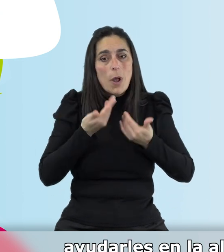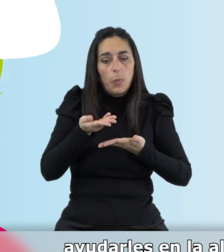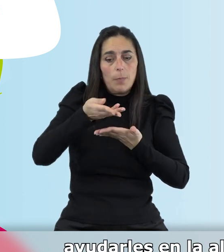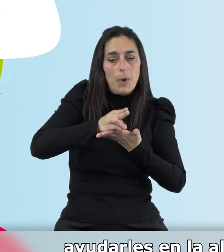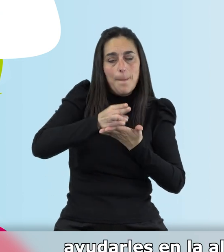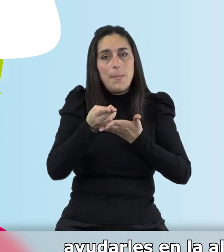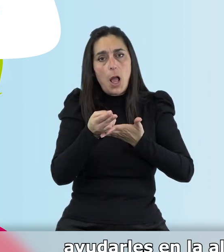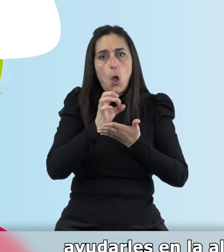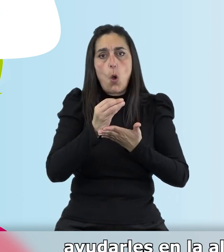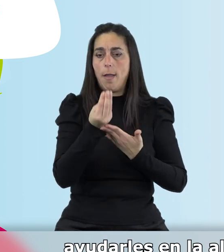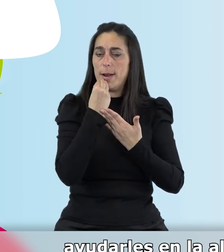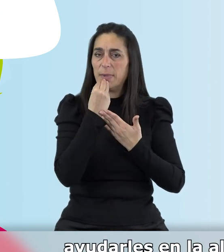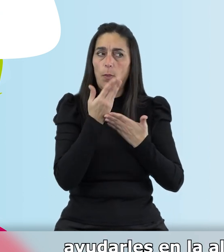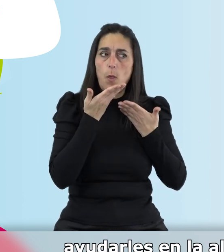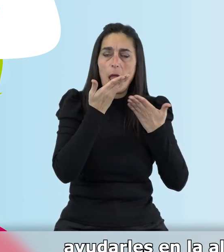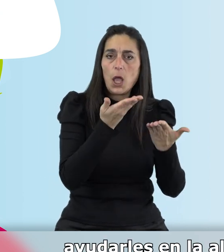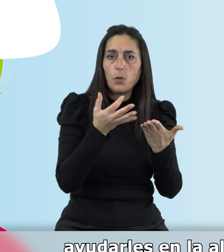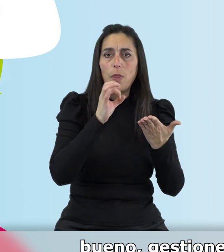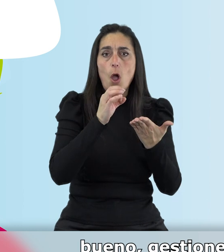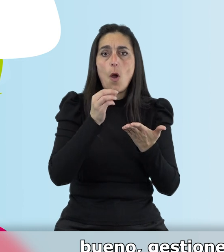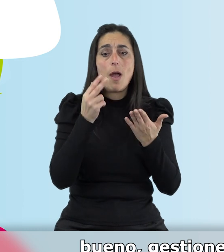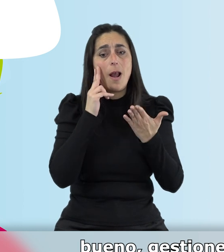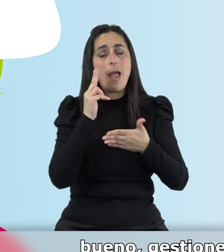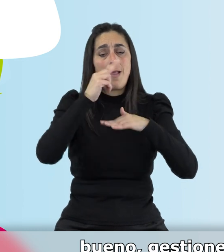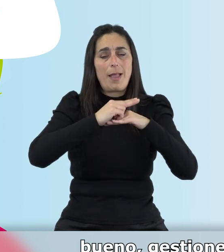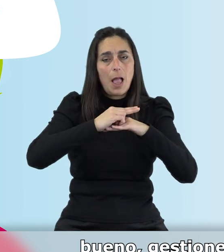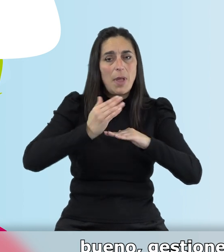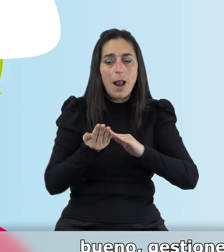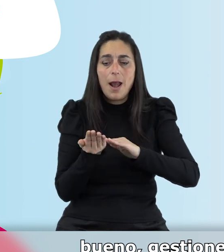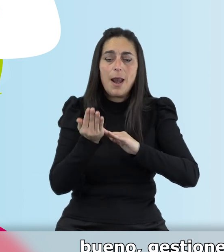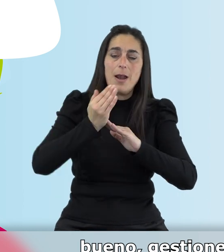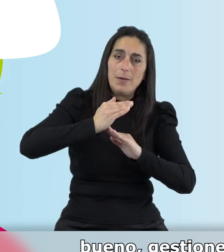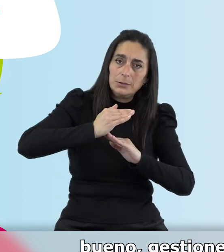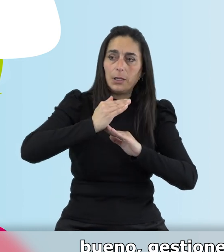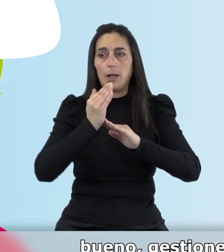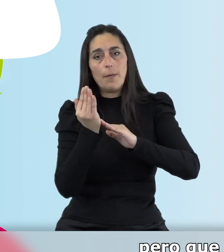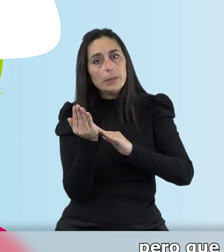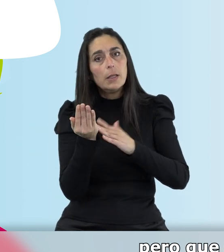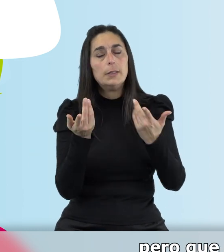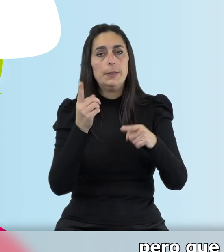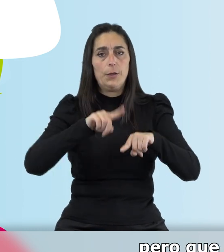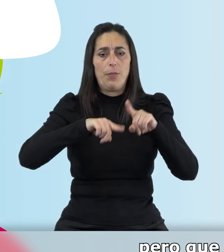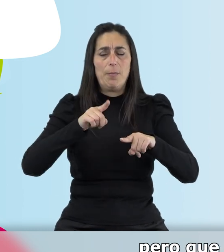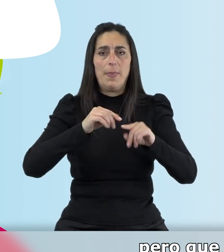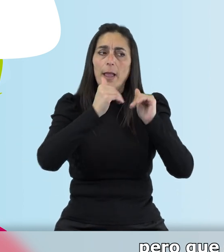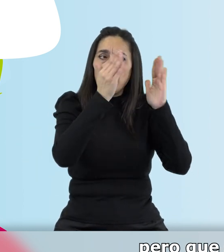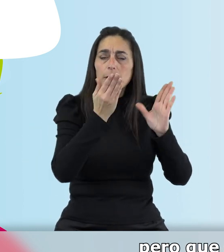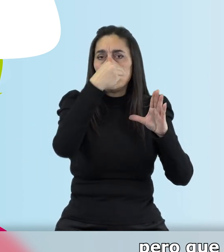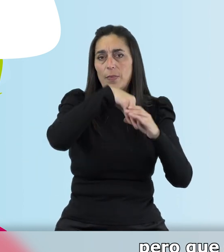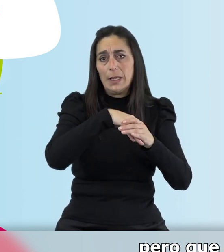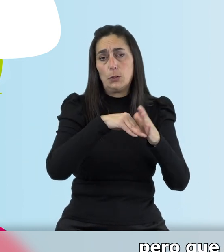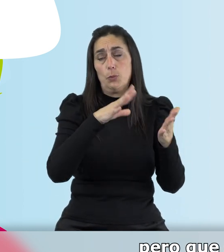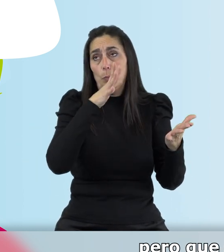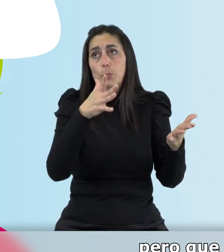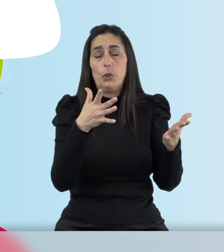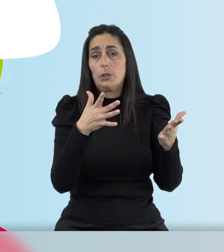alimentación, hacer levantamientos, gestiones también dentro del domicilio pero que son prácticamente